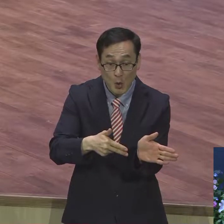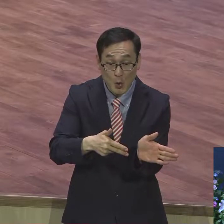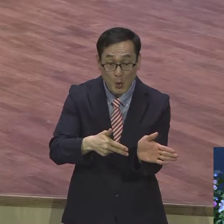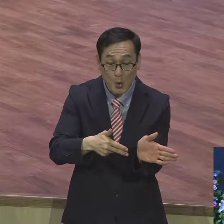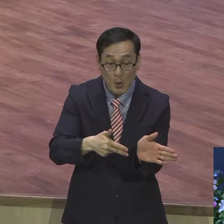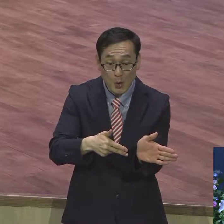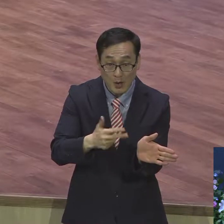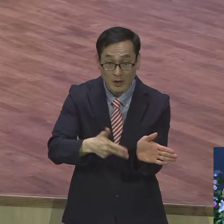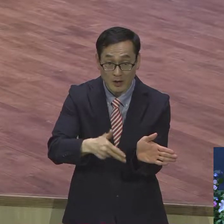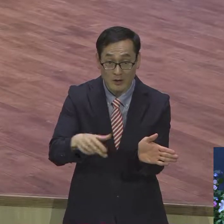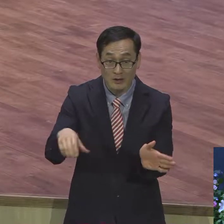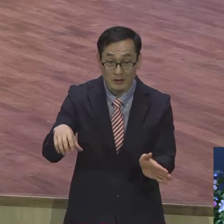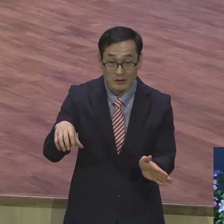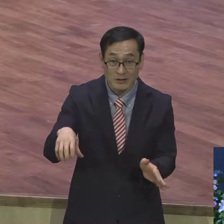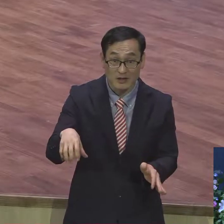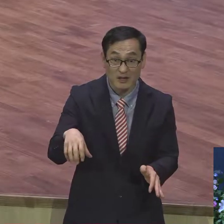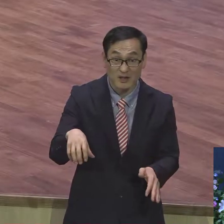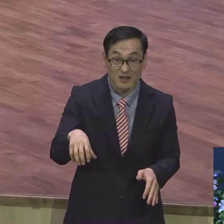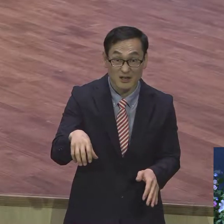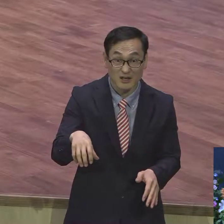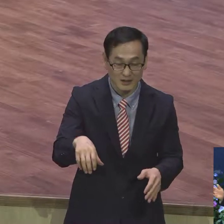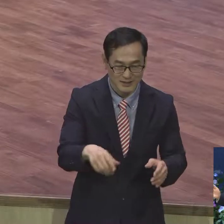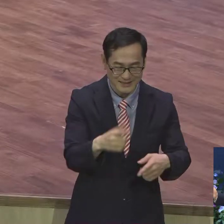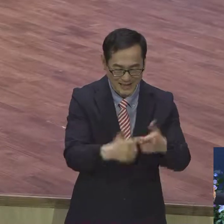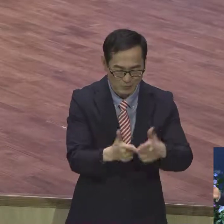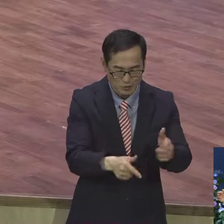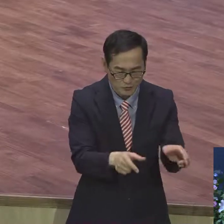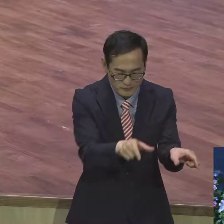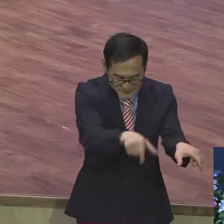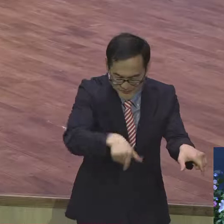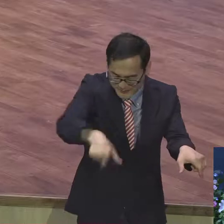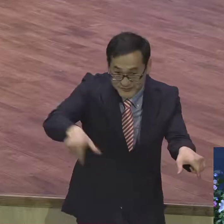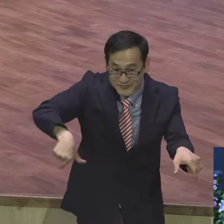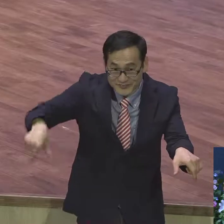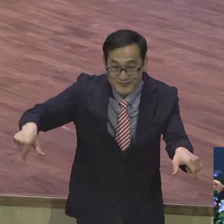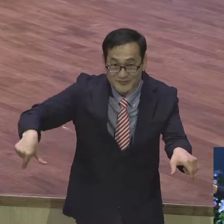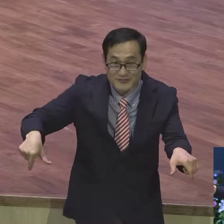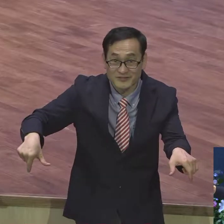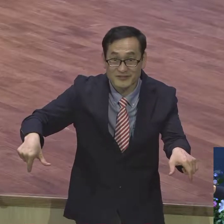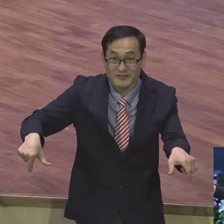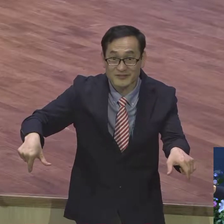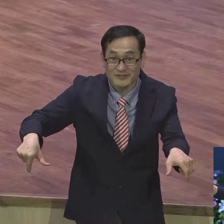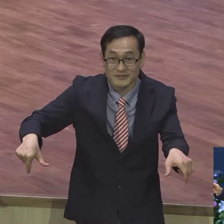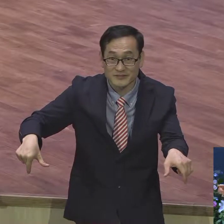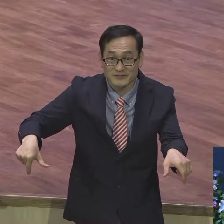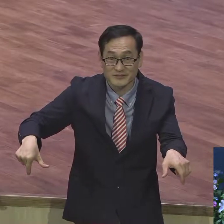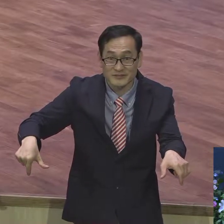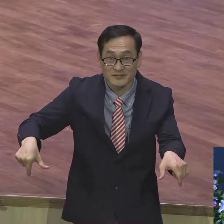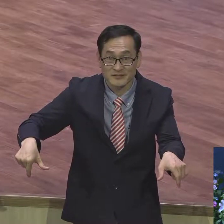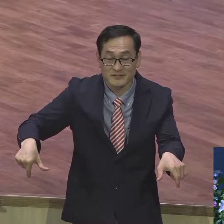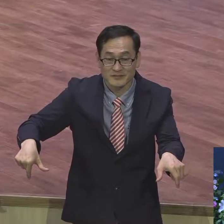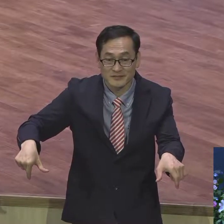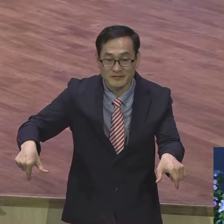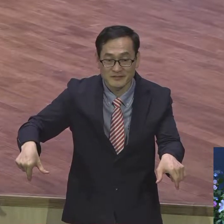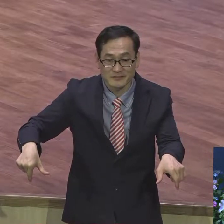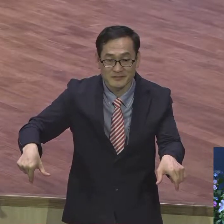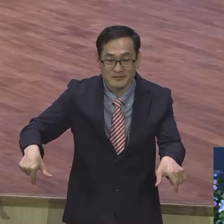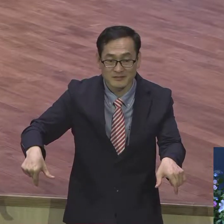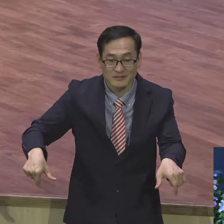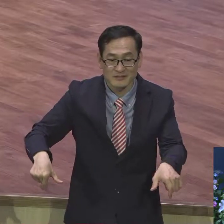철독을 딱 딱 딱 철독 나무가 딱 딱 딱 규격별로 되어있잖아요. 그걸 딱 딱 딱 짚고 가야 되는데 그 초창기에는 그게 없어가지고